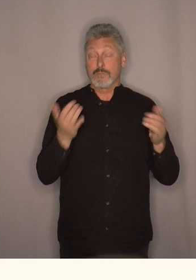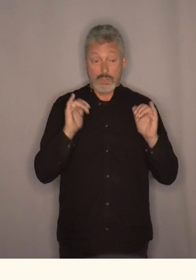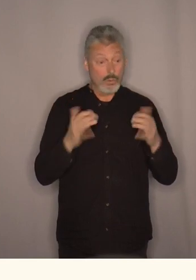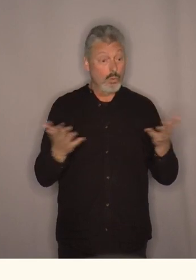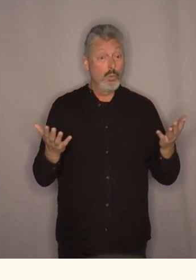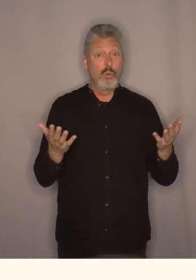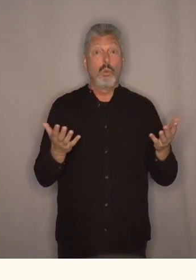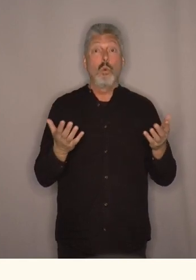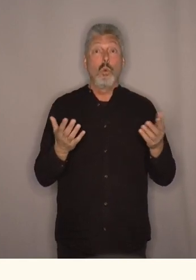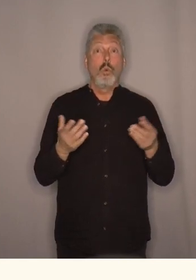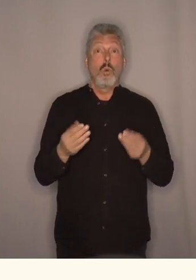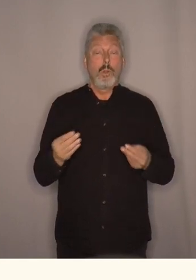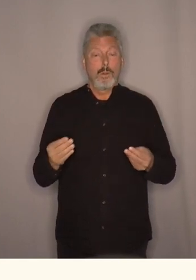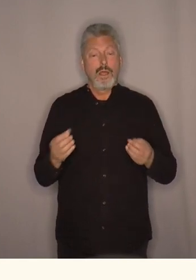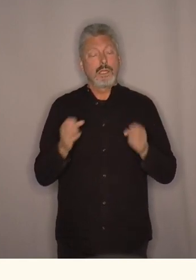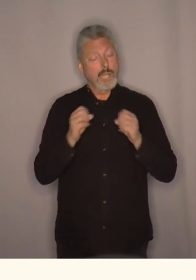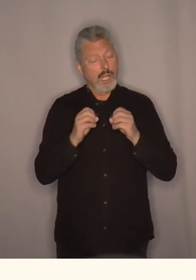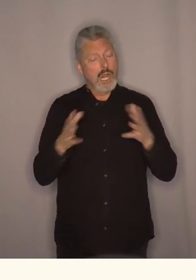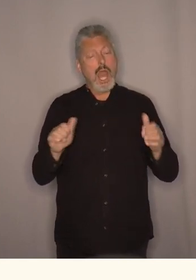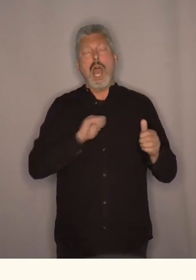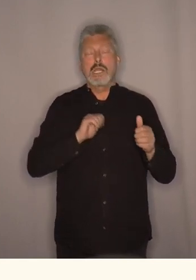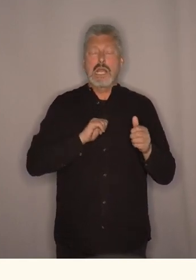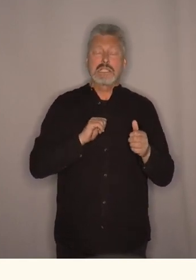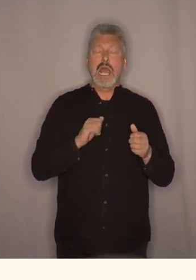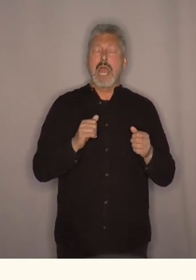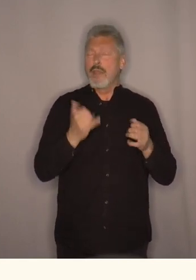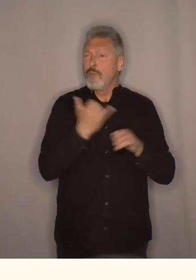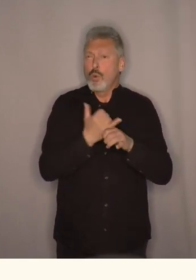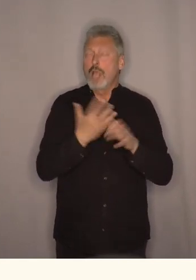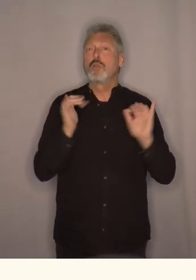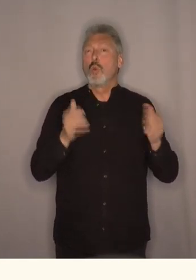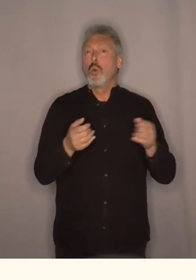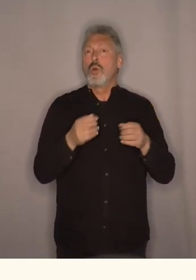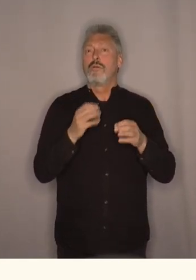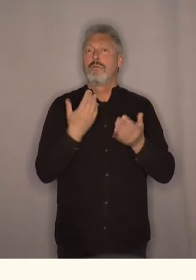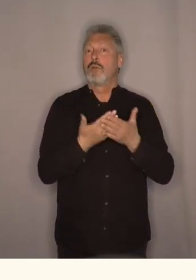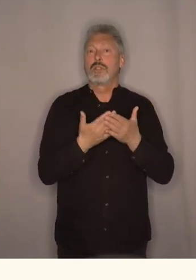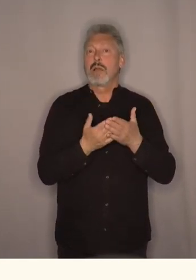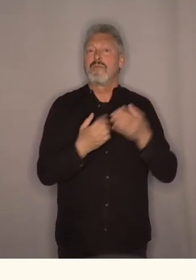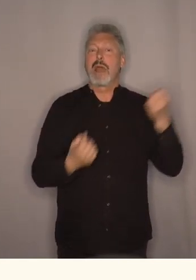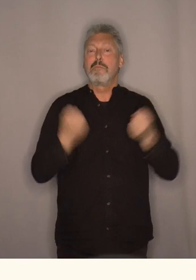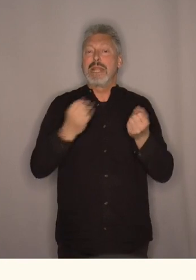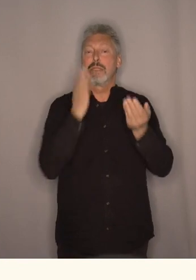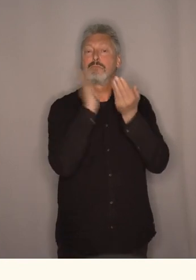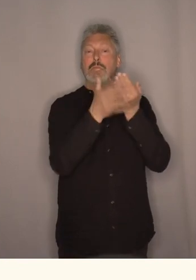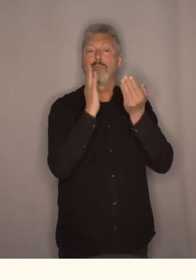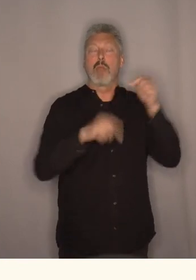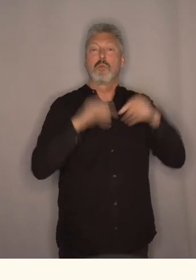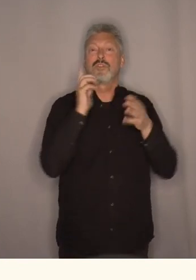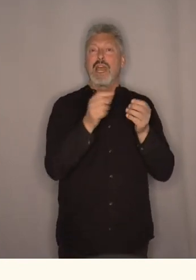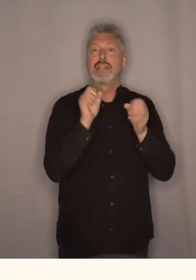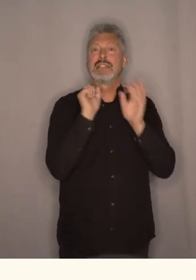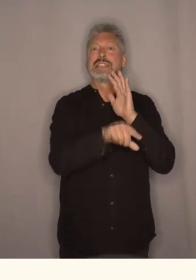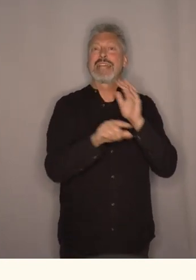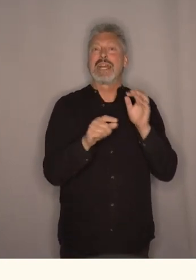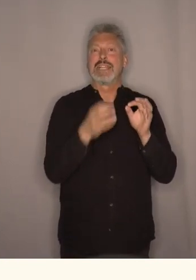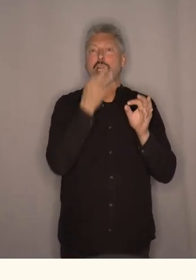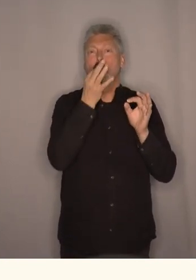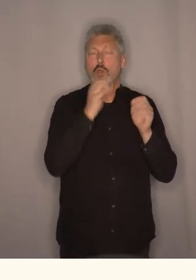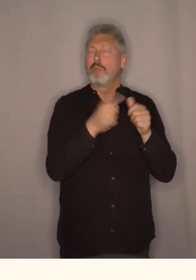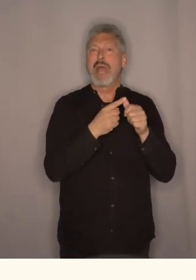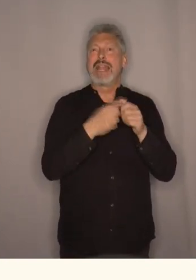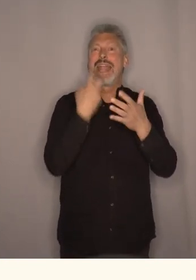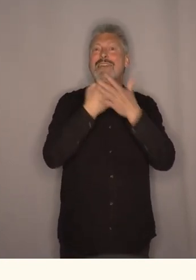klarer seg på et vis. For eksempel så selger de tygges til bilister som kjører forbi på motorveien. Eller kanskje de vasker vinduene.